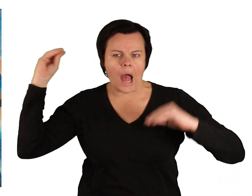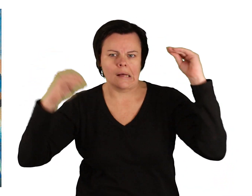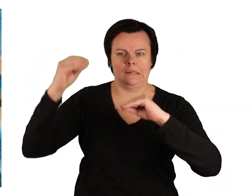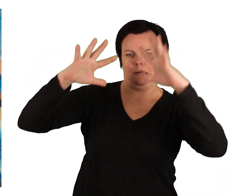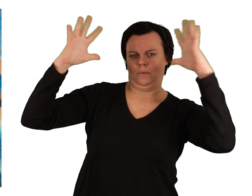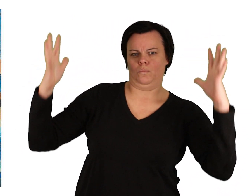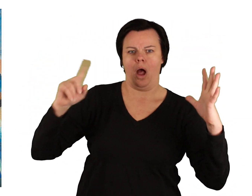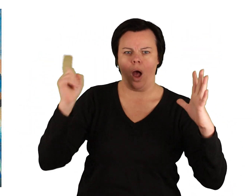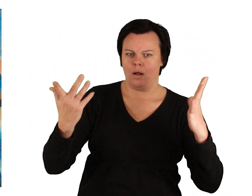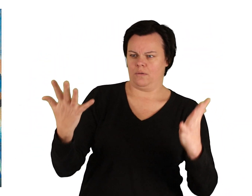im Stall.